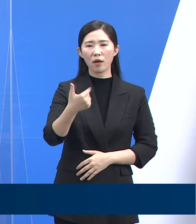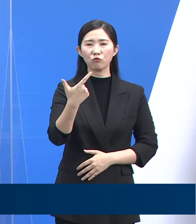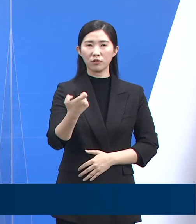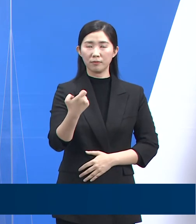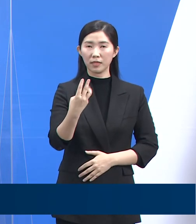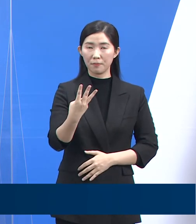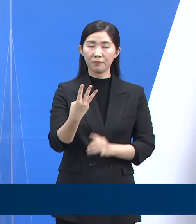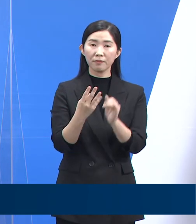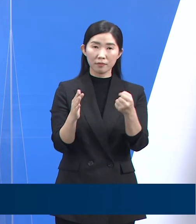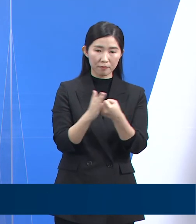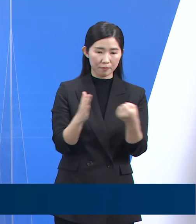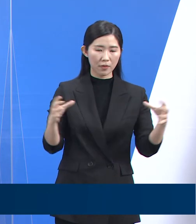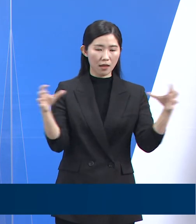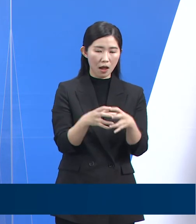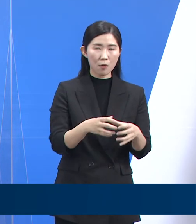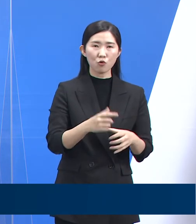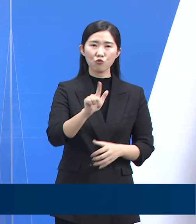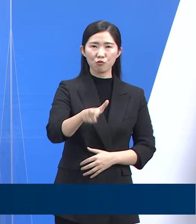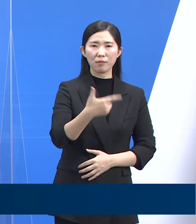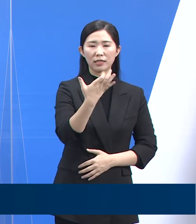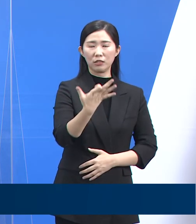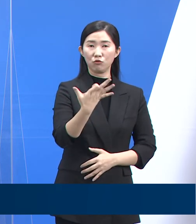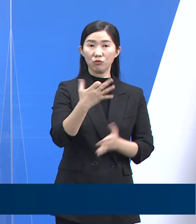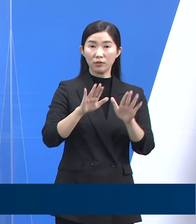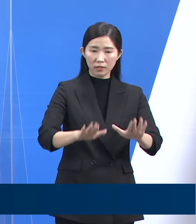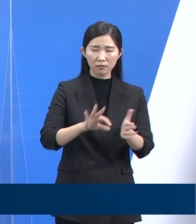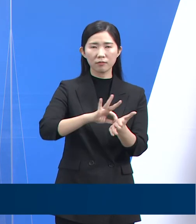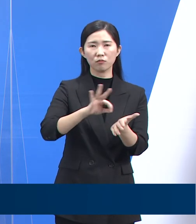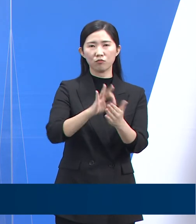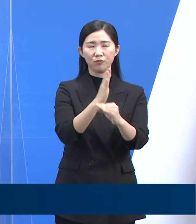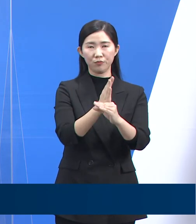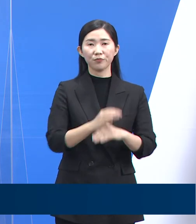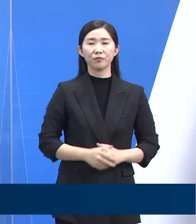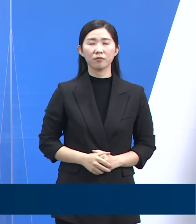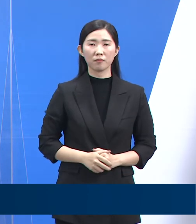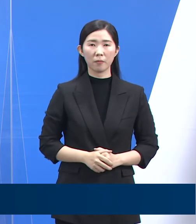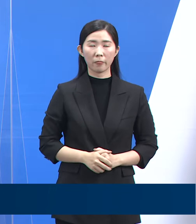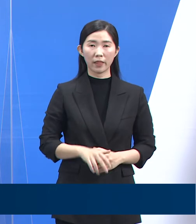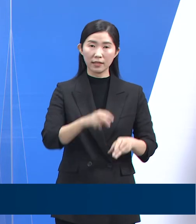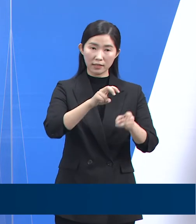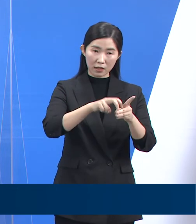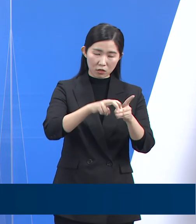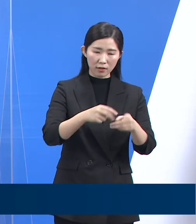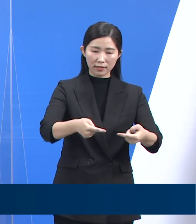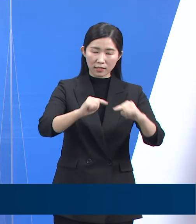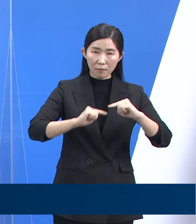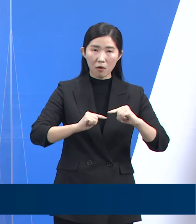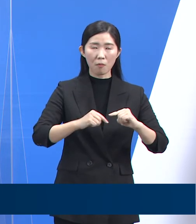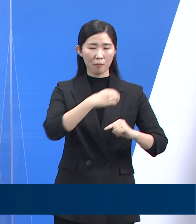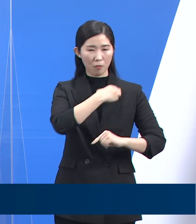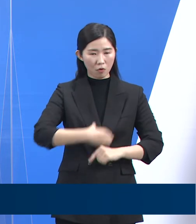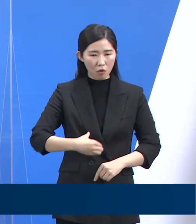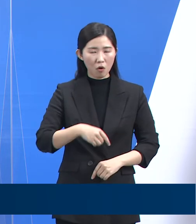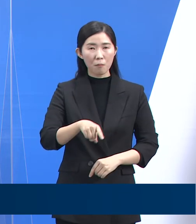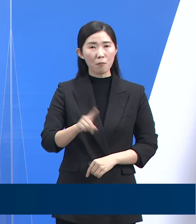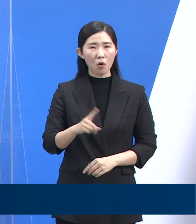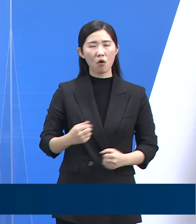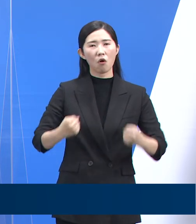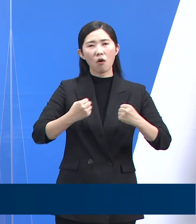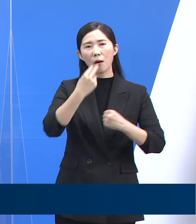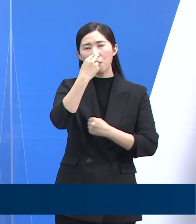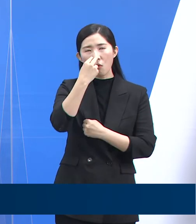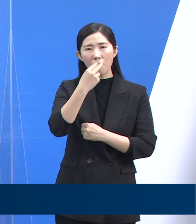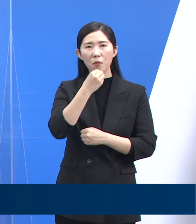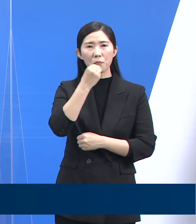619개가 운영 중입니다. 외래진료센터 참여 의료기관 명단 및 진료 시간은 건강보험 심사평가원